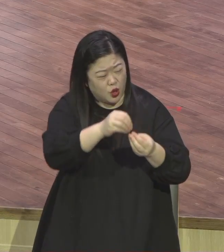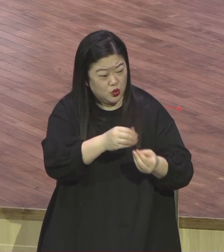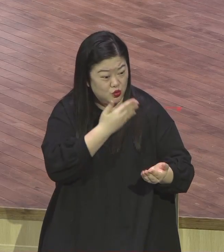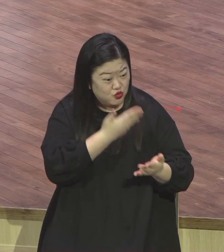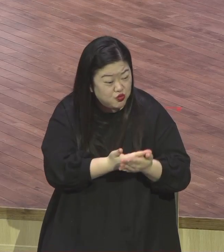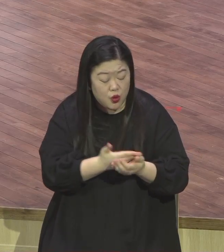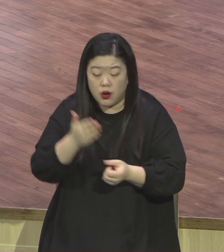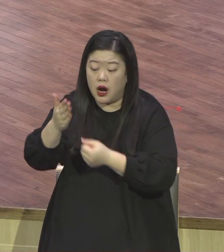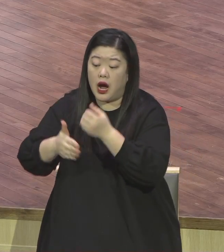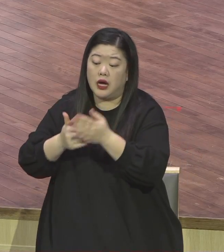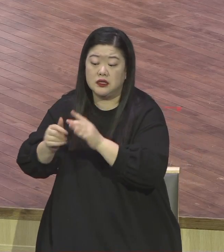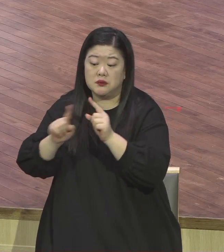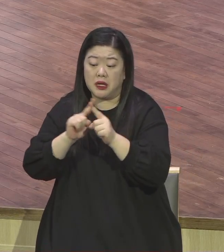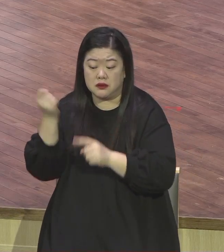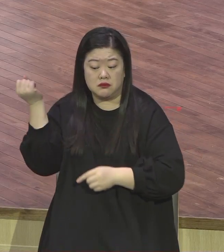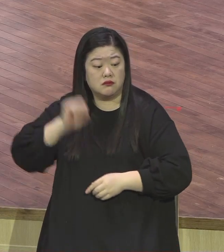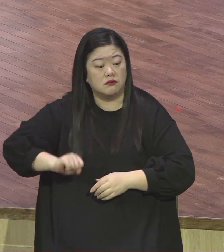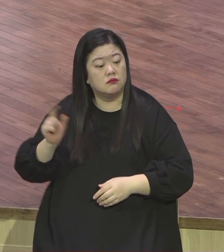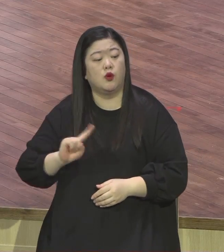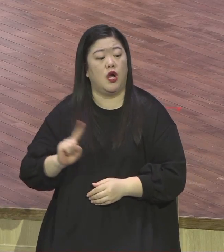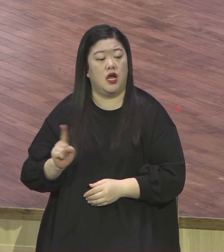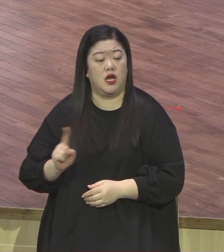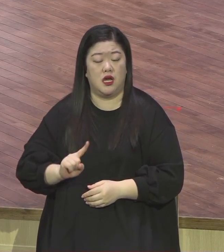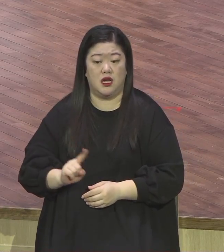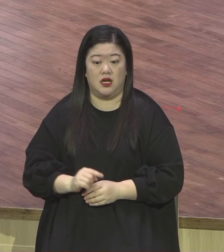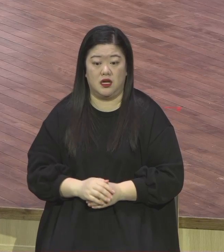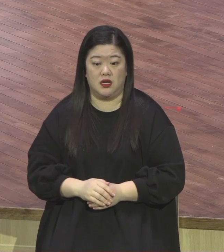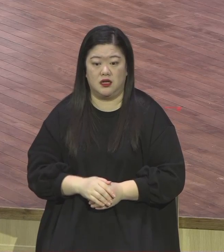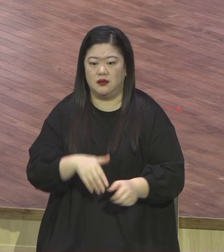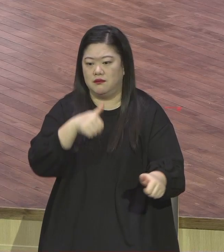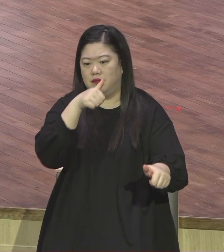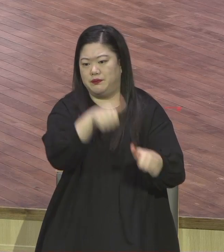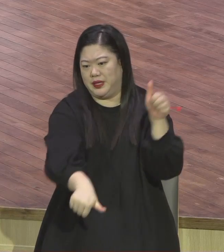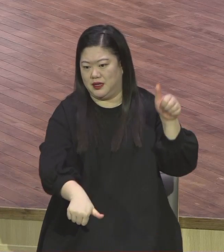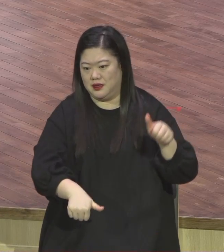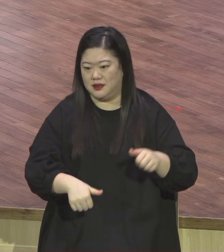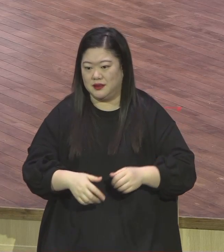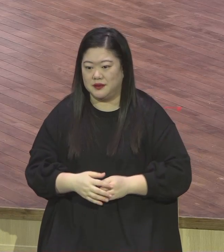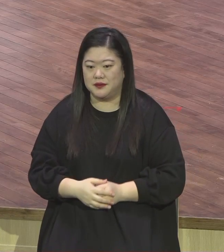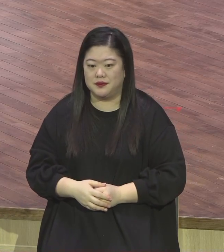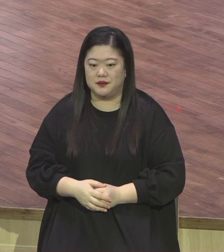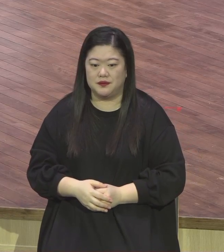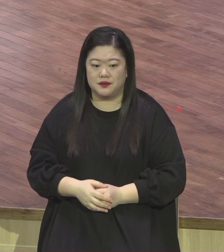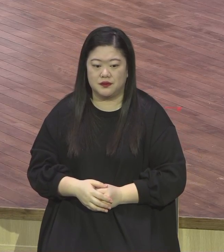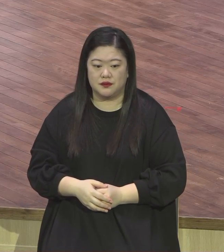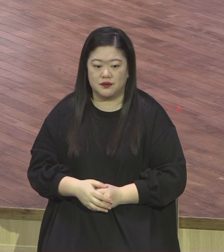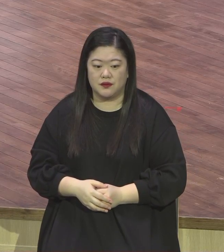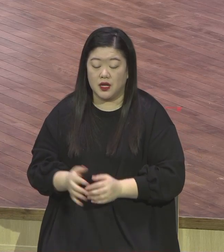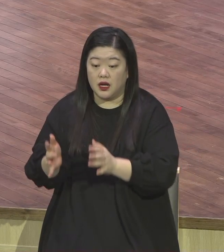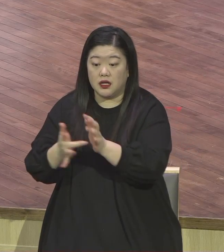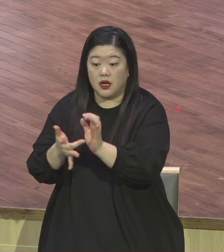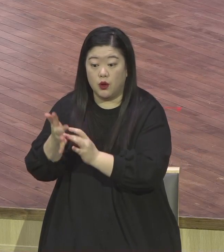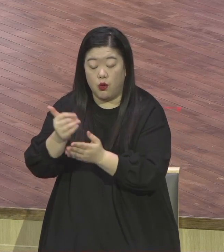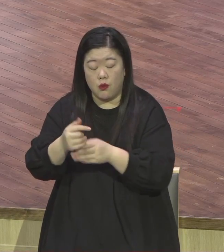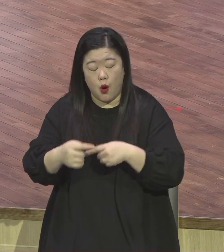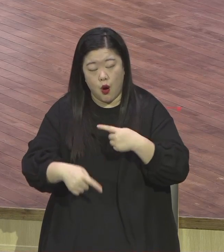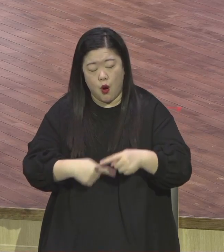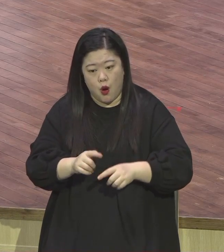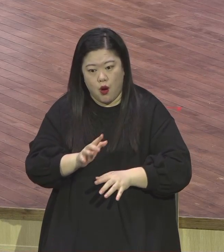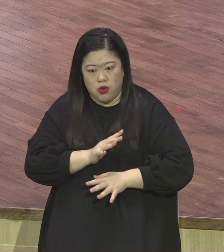바르션 세계관들의 완악한 질문에 예수님께서는 아주 단호하게 말씀하십니다 어찌하여 너희는